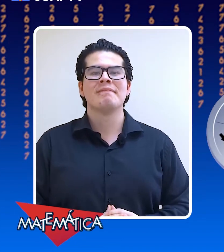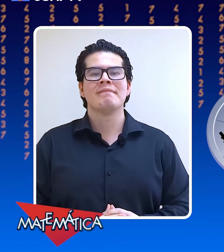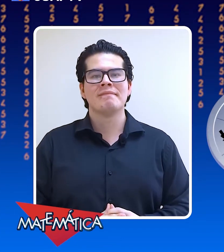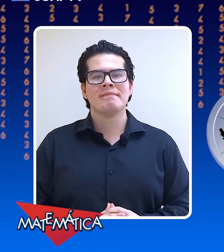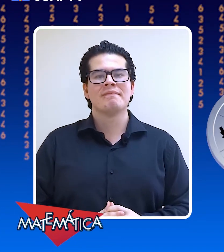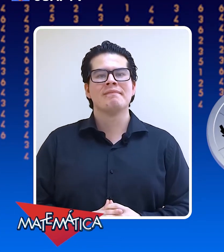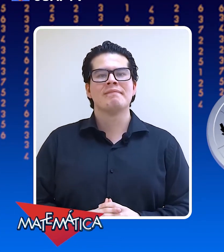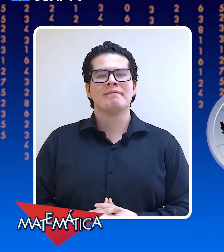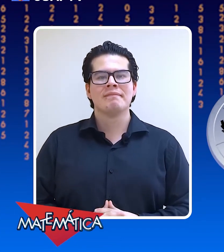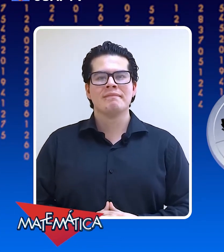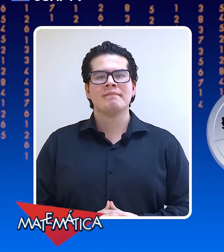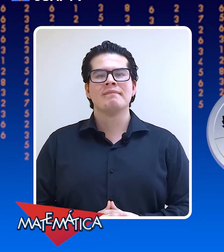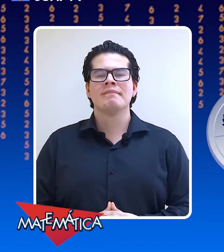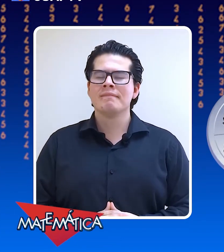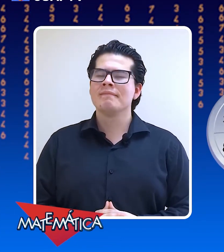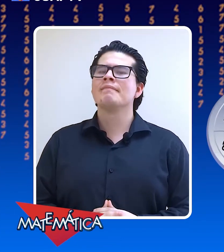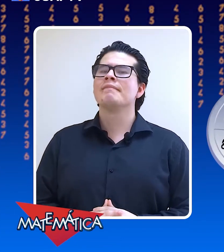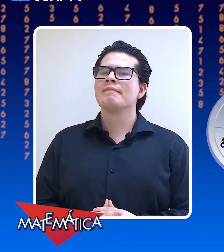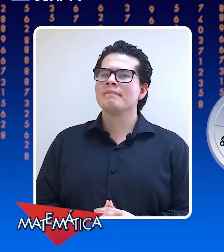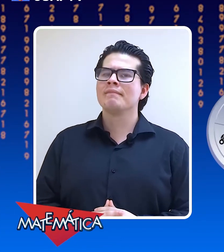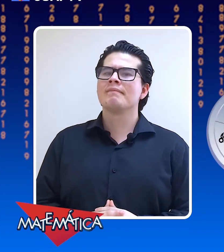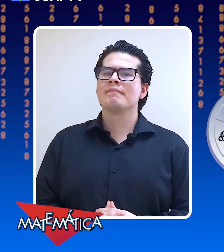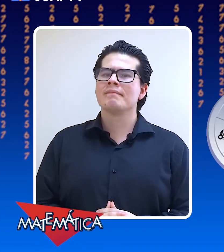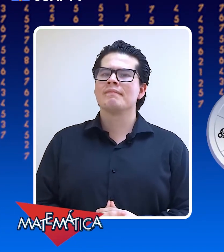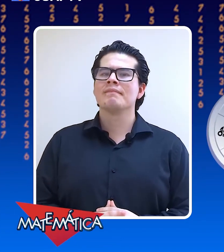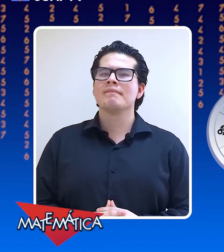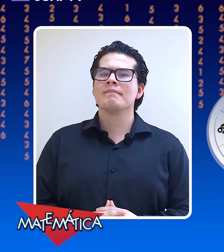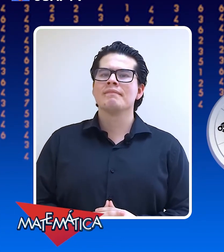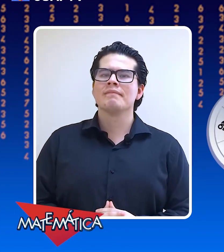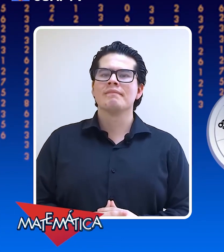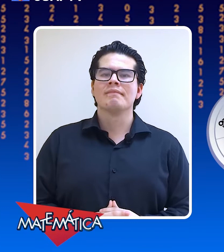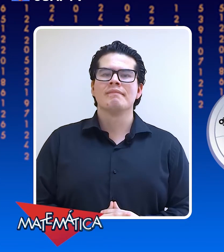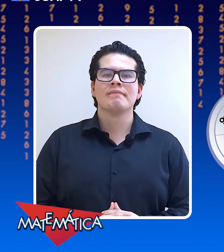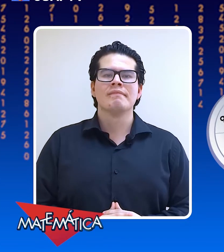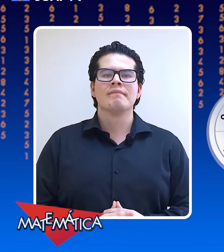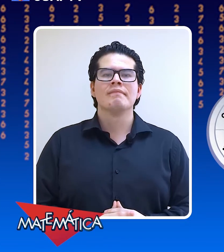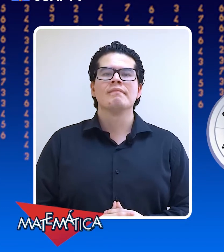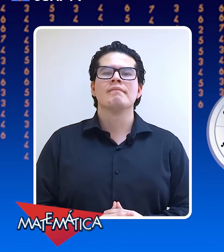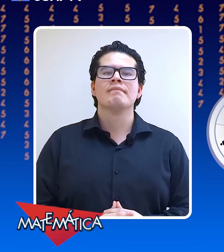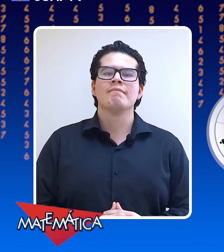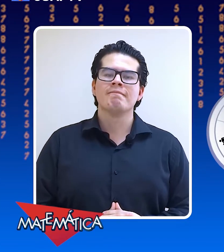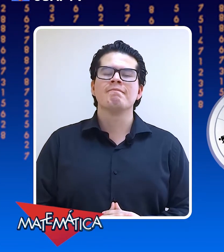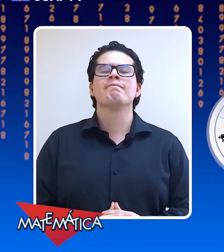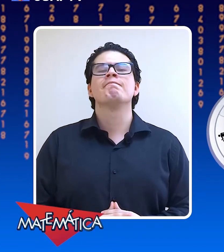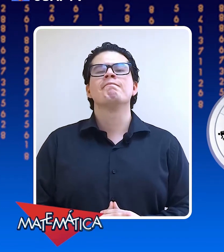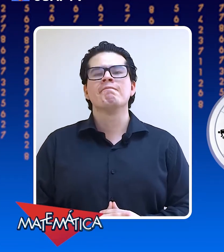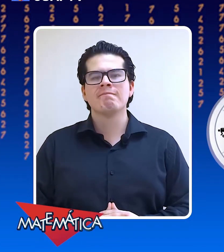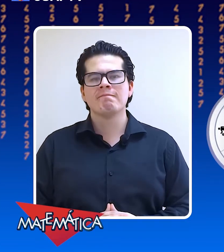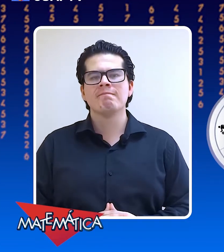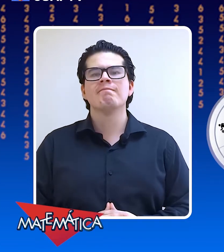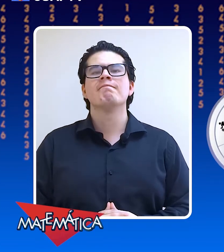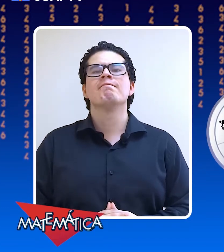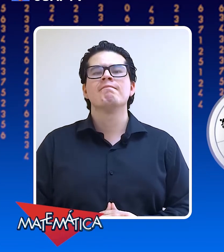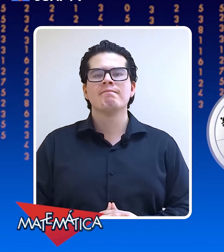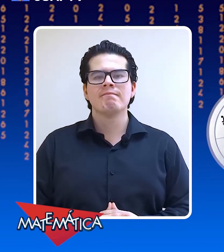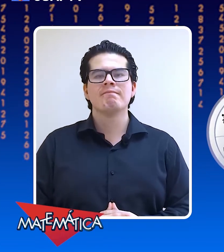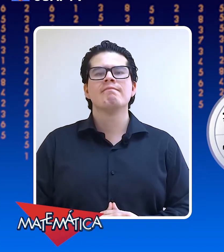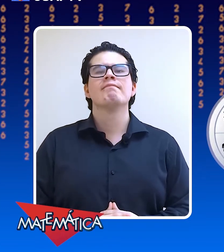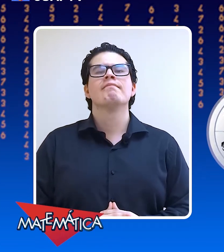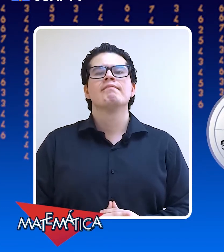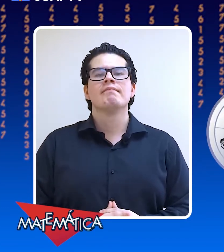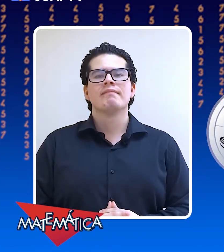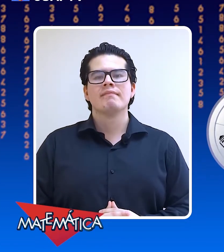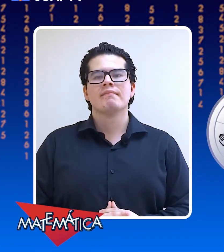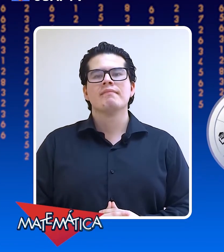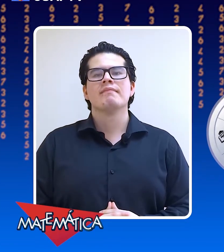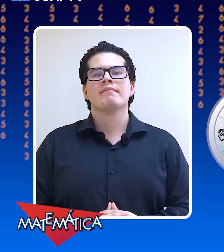como les mencioné al principio a los chicos, hoy tengo muchísimas cosas por hacer, pero estoy así que me vuelvo loca. Tengo muchas